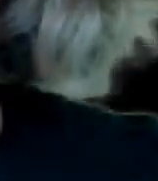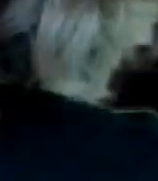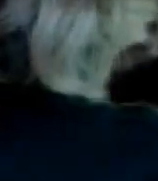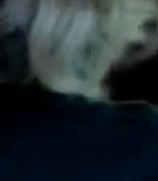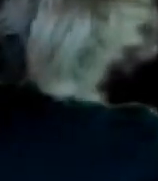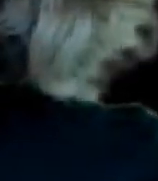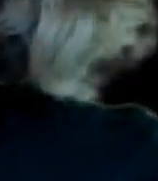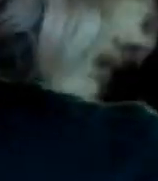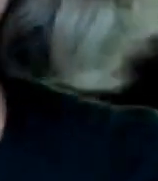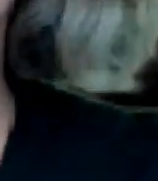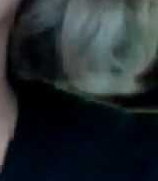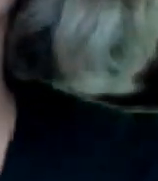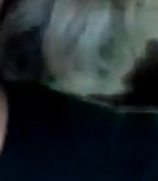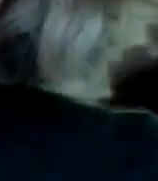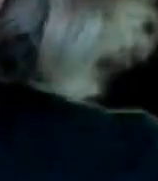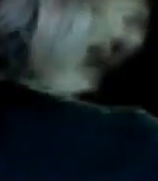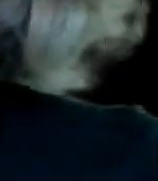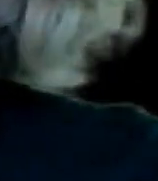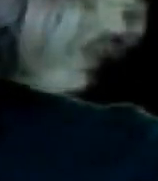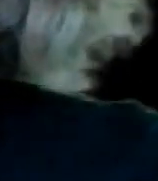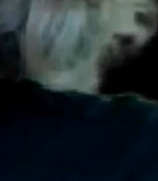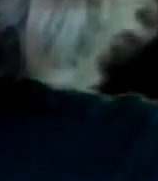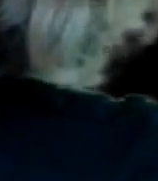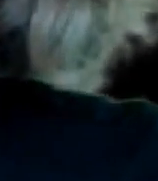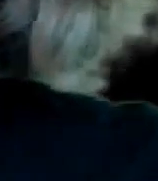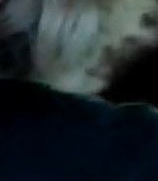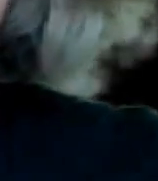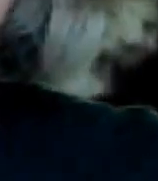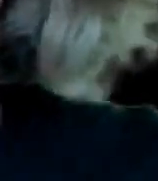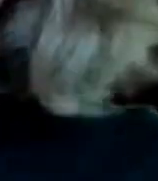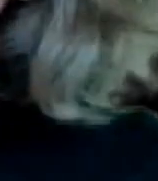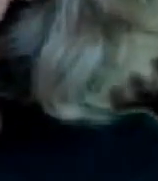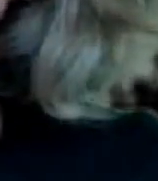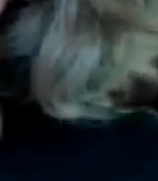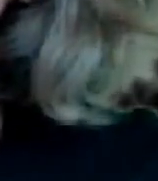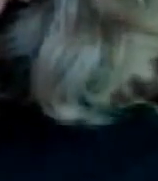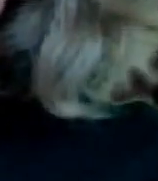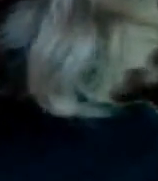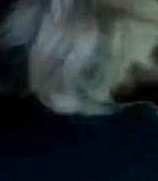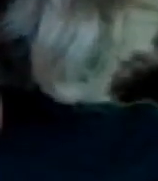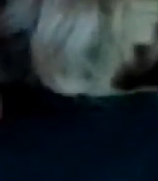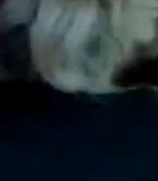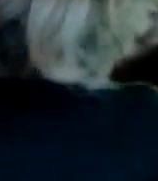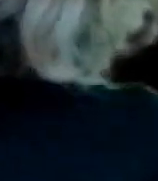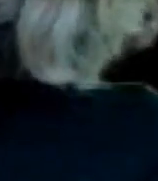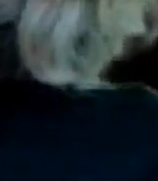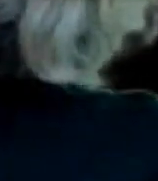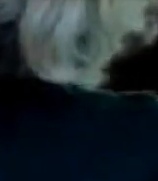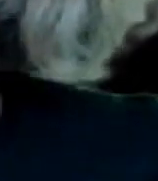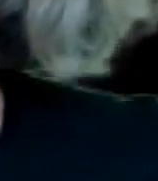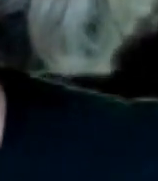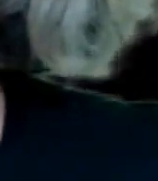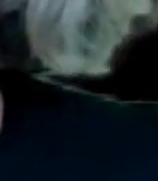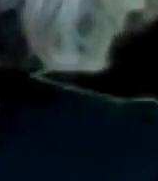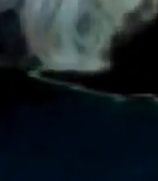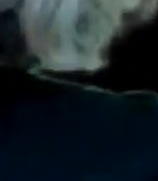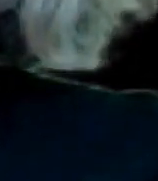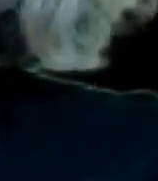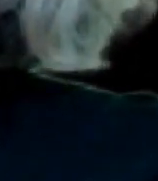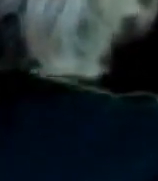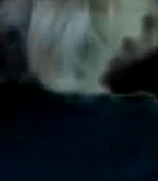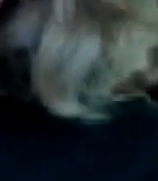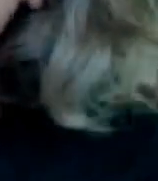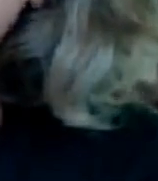Tú como doctora Y yo como Yo como enfermera Y aparte de que Lo único que quizás Yo estoy donando Es